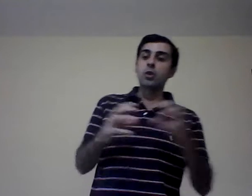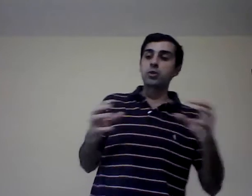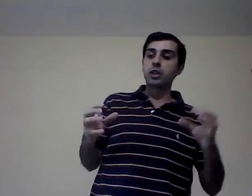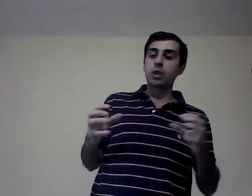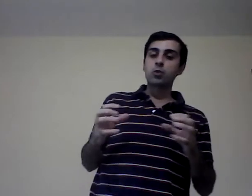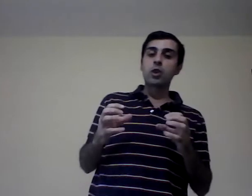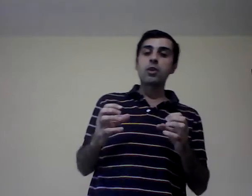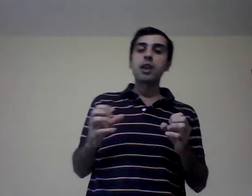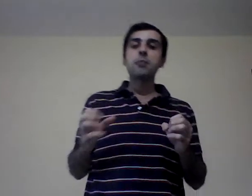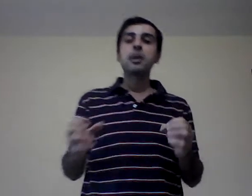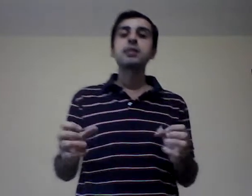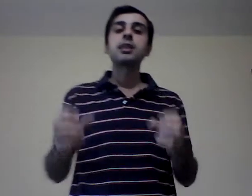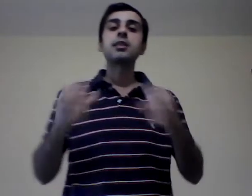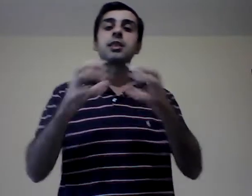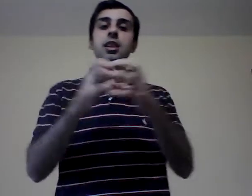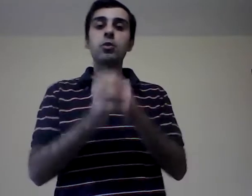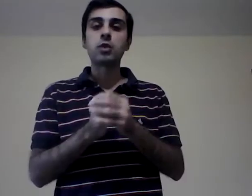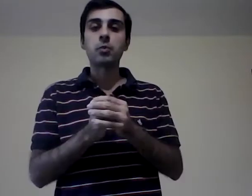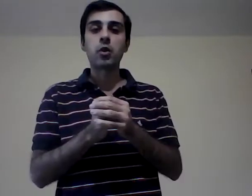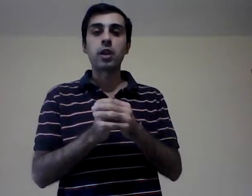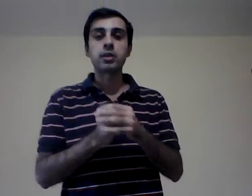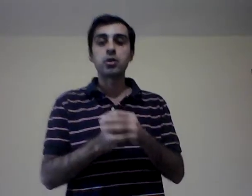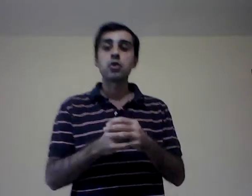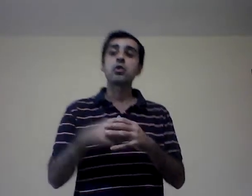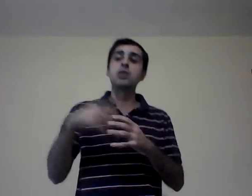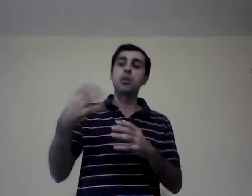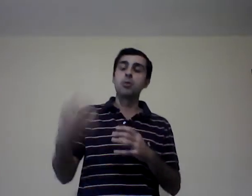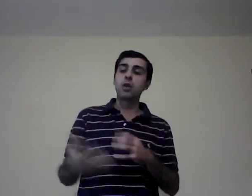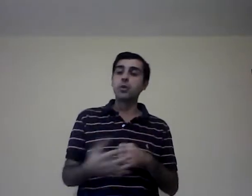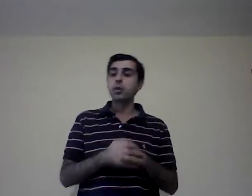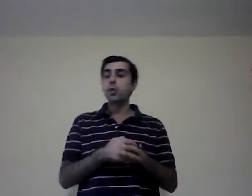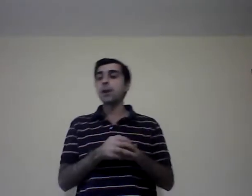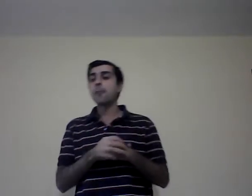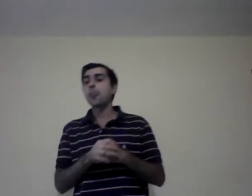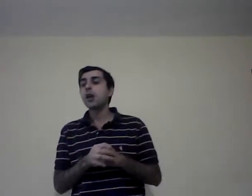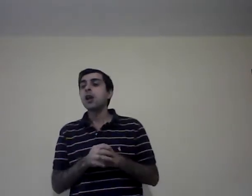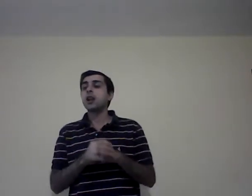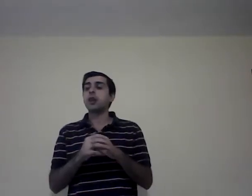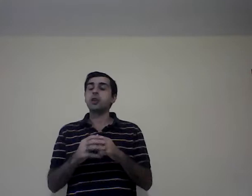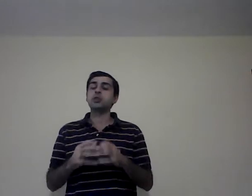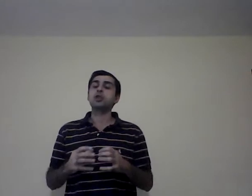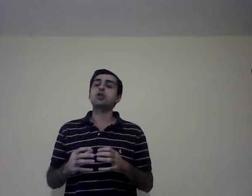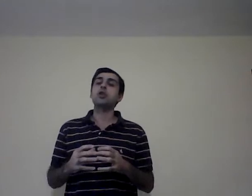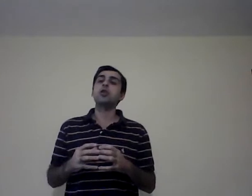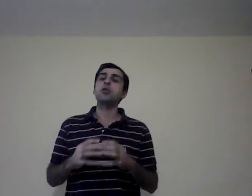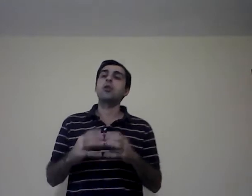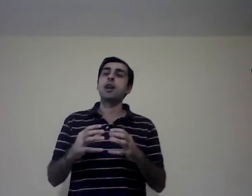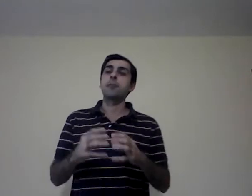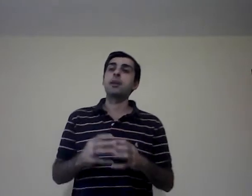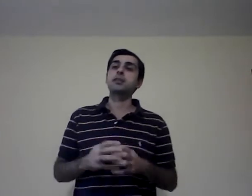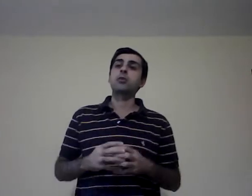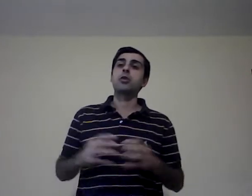interactúa con las empresas, tiene un tipo de organización. Ya vamos a ver cuál. La organización o las empresas, cuando